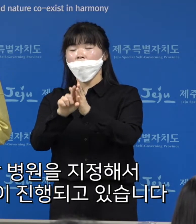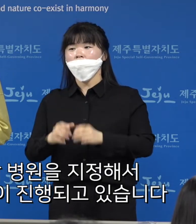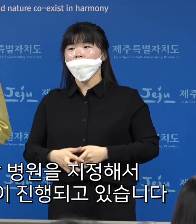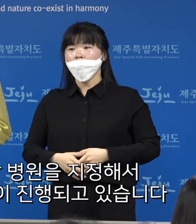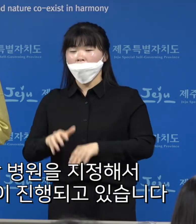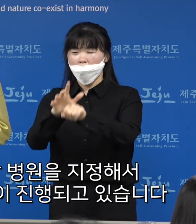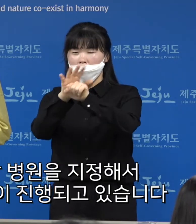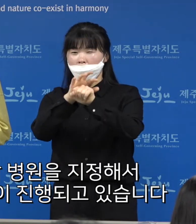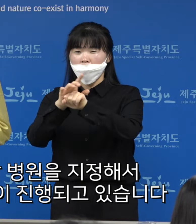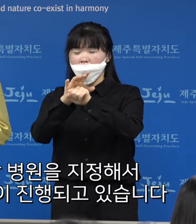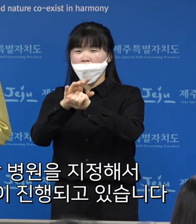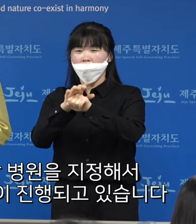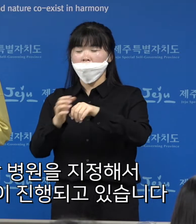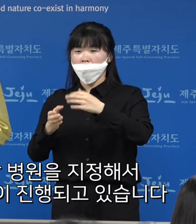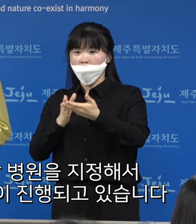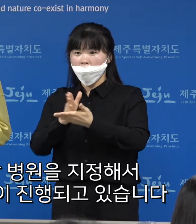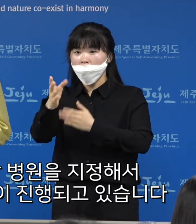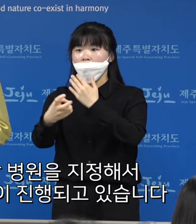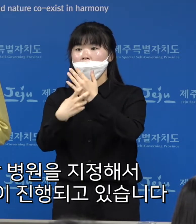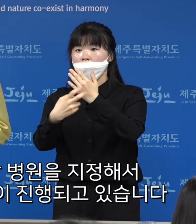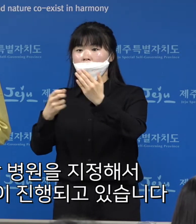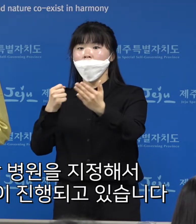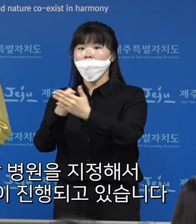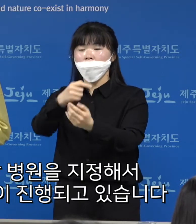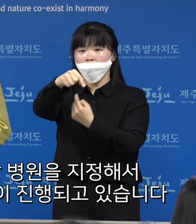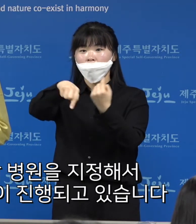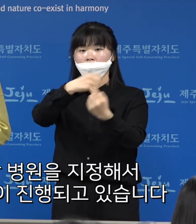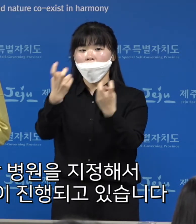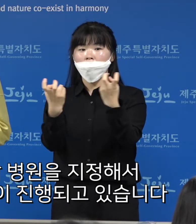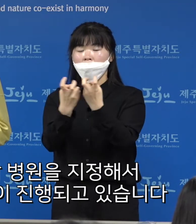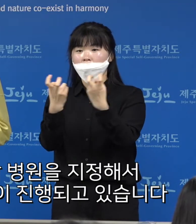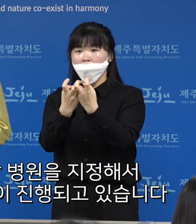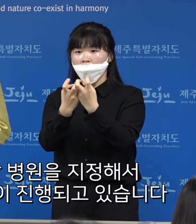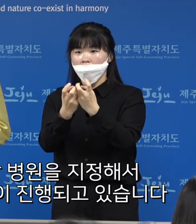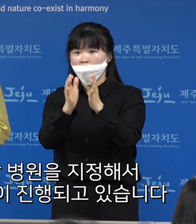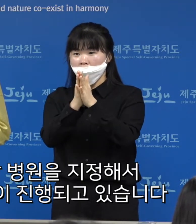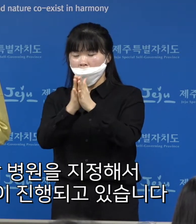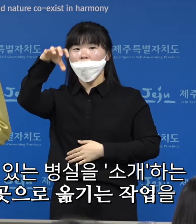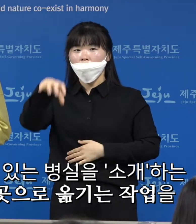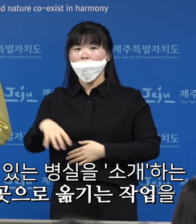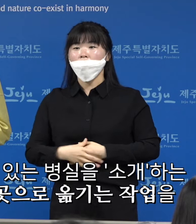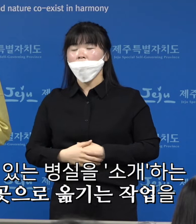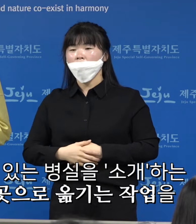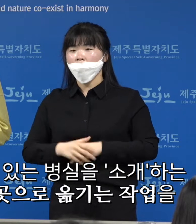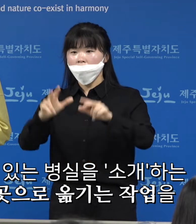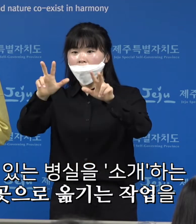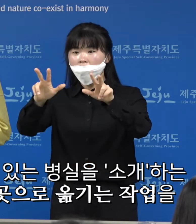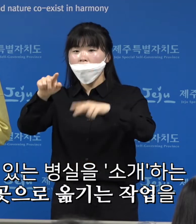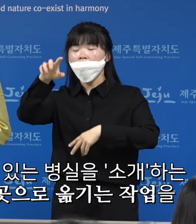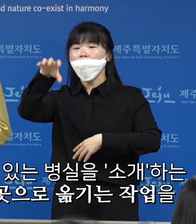코로나 전단병원을 지정해서 운영하는 그 작업이 진행이 되고 있습니다. 현재